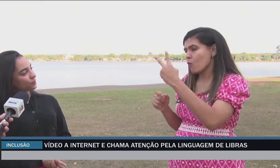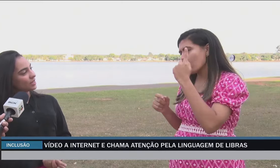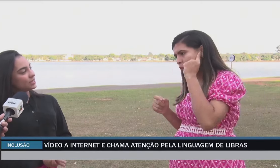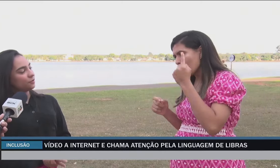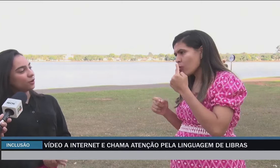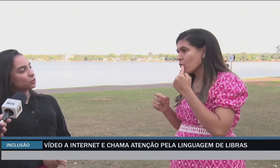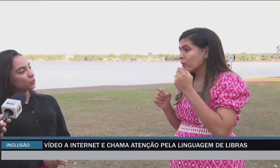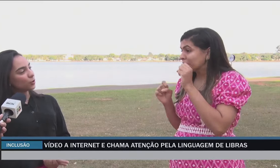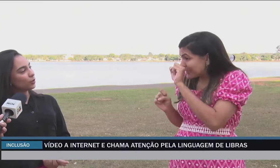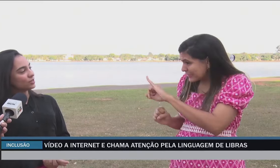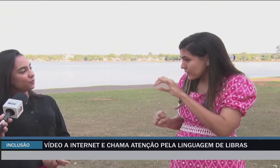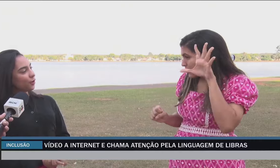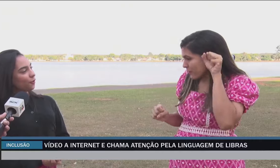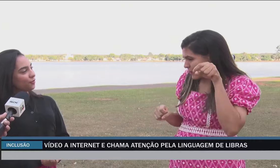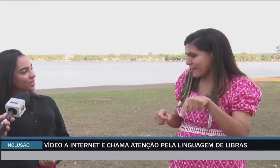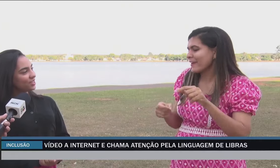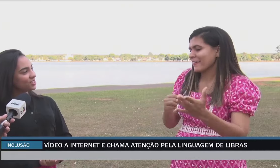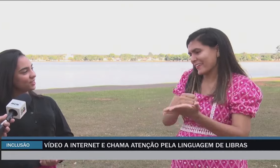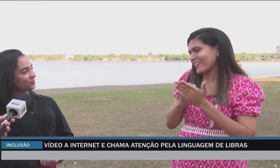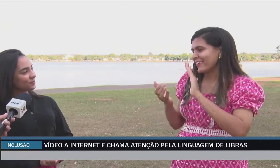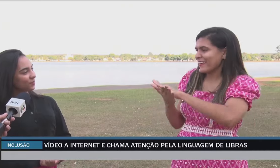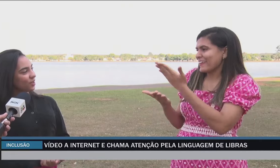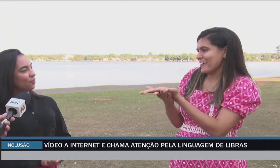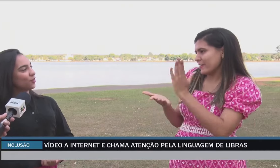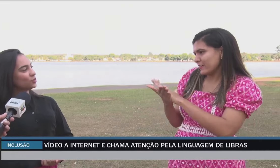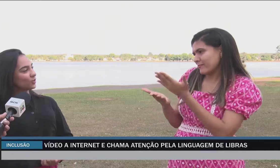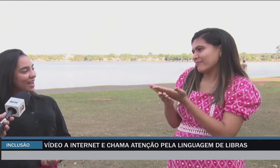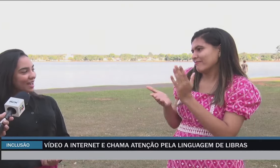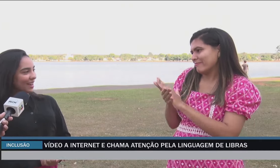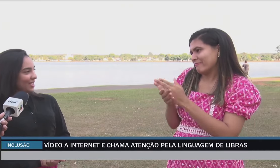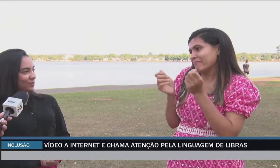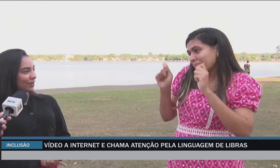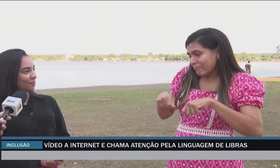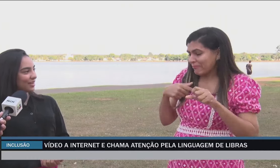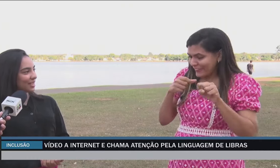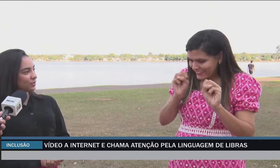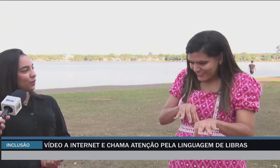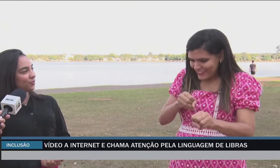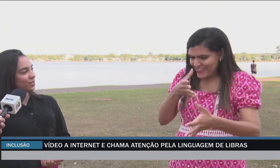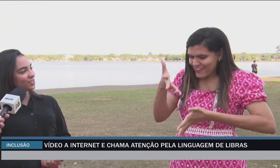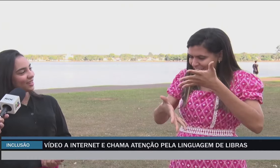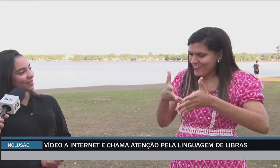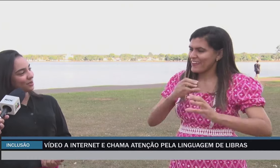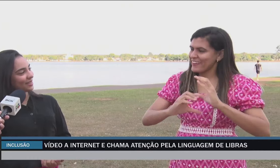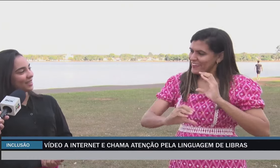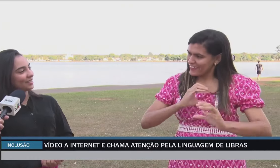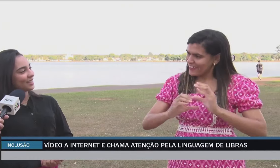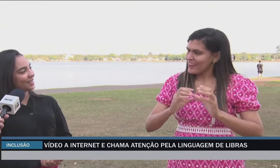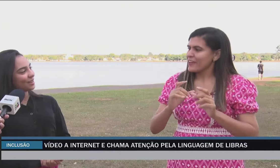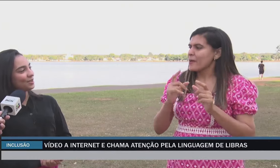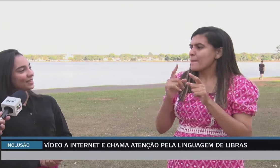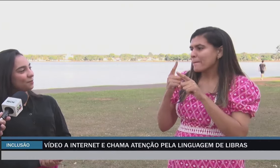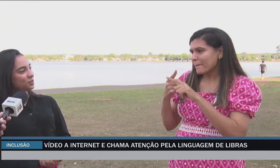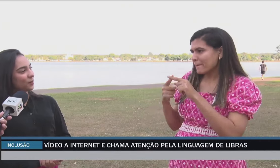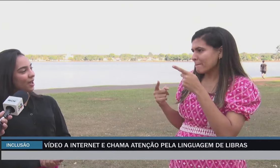Se for surdo ou se for ouvinte, eu vou ajudar, né? De qualquer maneira. for ouvinte, né? Também tem que ter ali o intérprete para